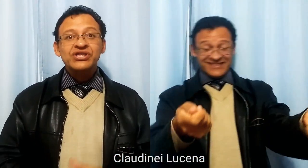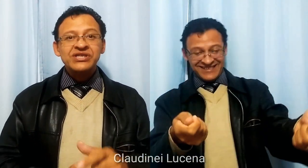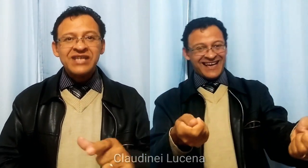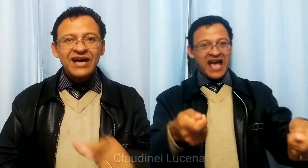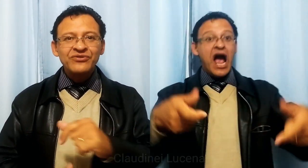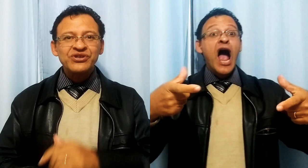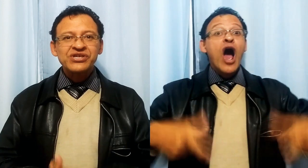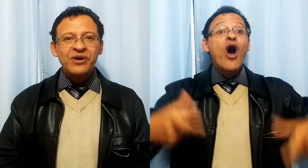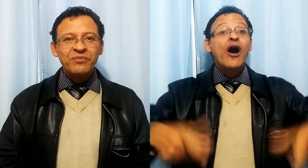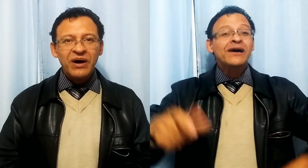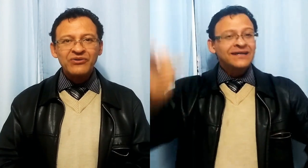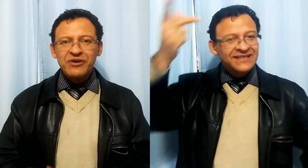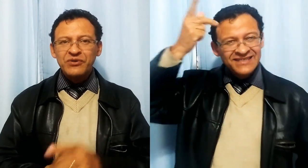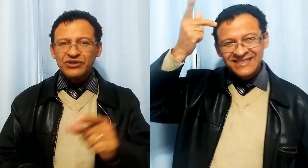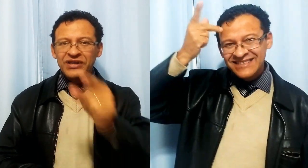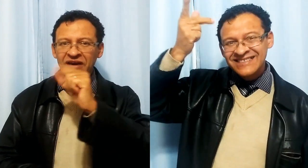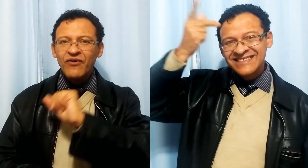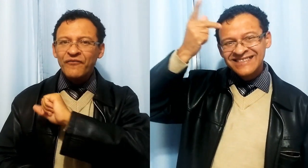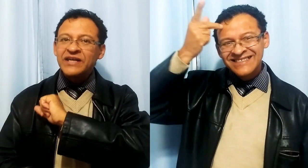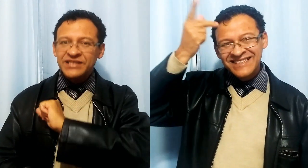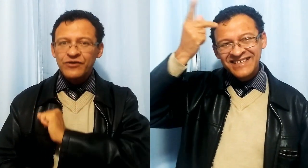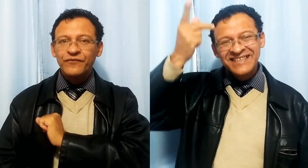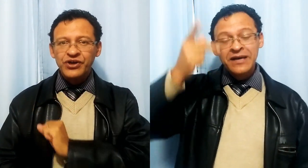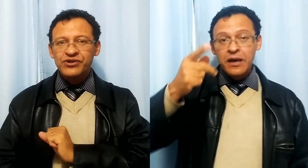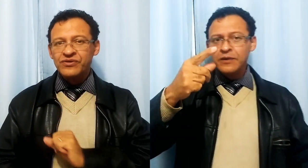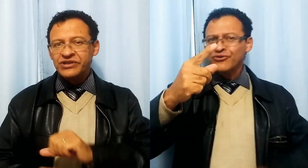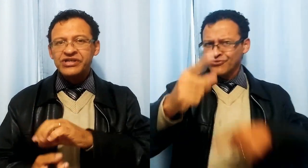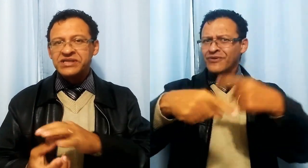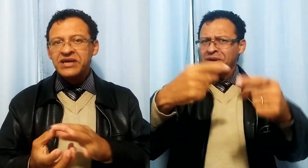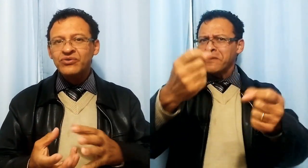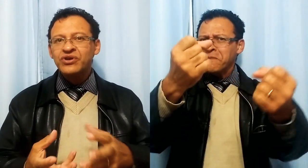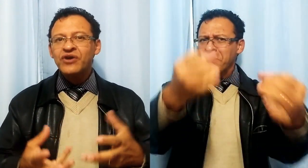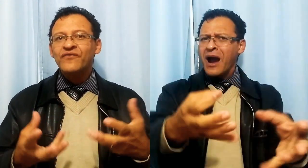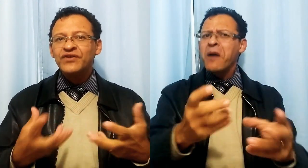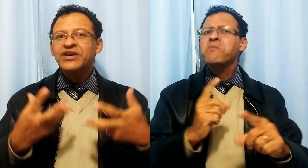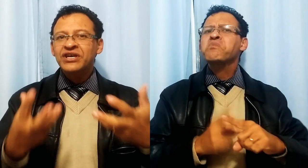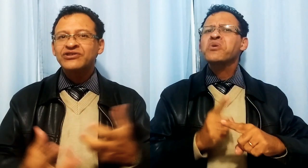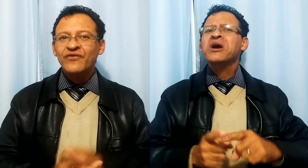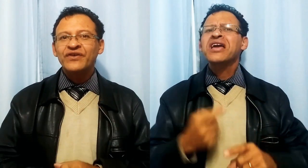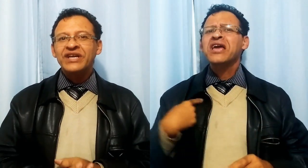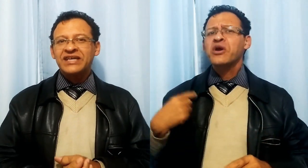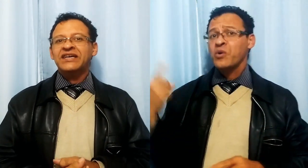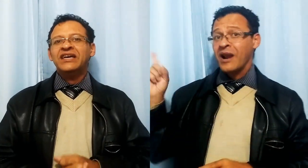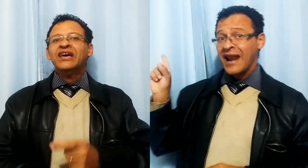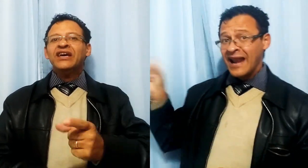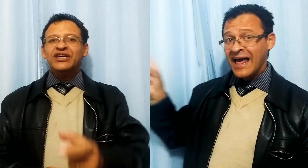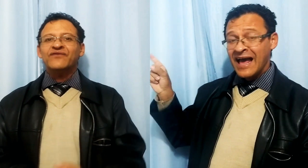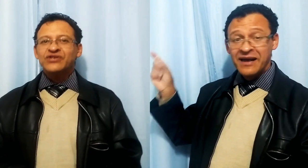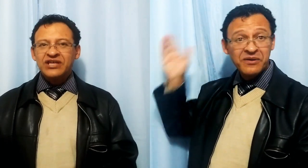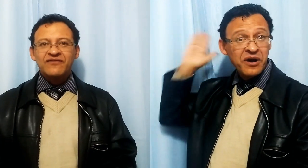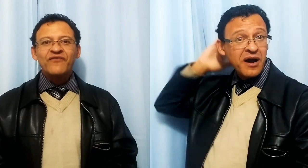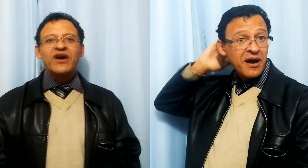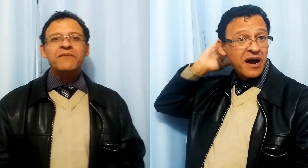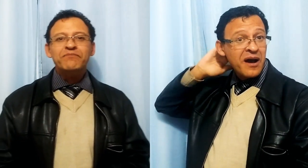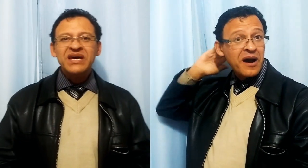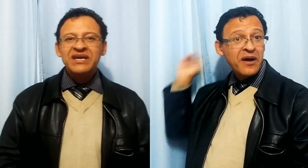estado de São Paulo, depois eu até vou fazer um vídeo dizendo o que eu vim resolver aqui e vocês vão ficar bem